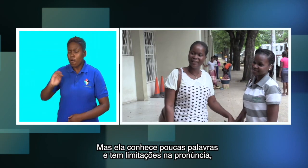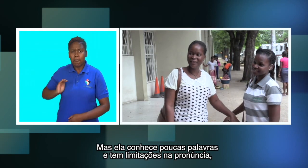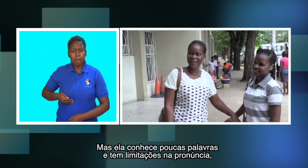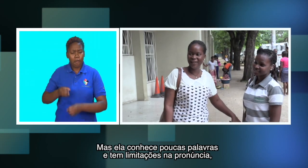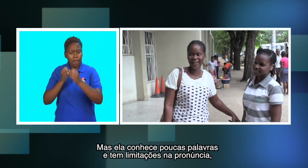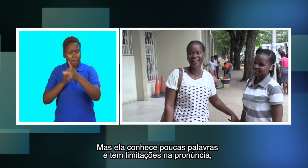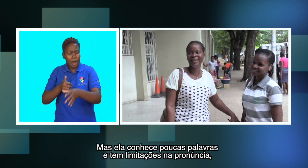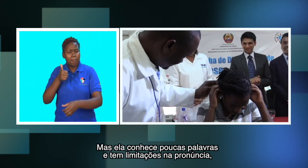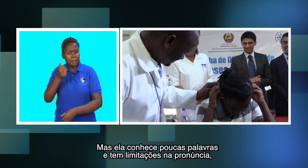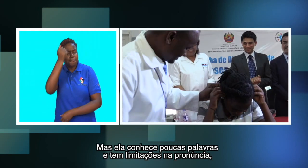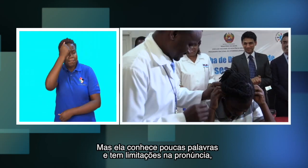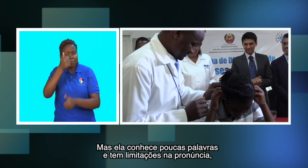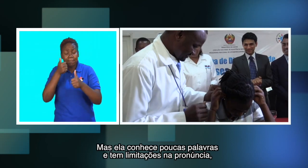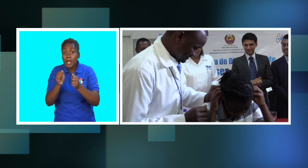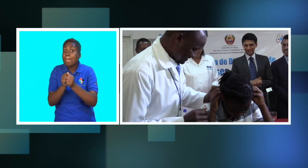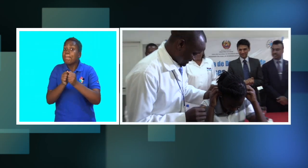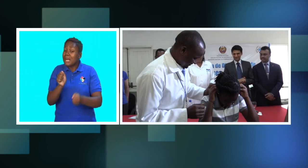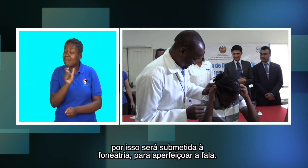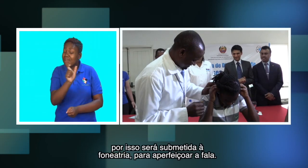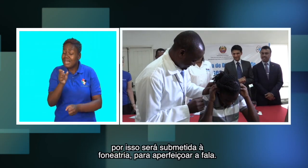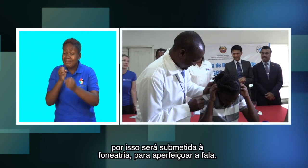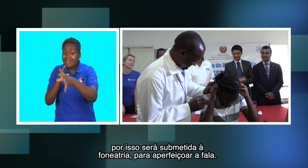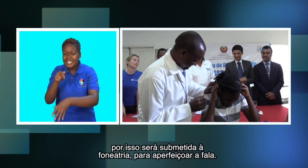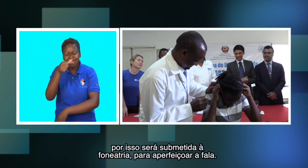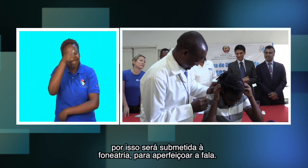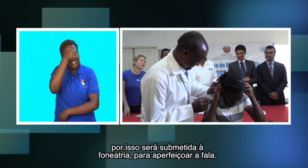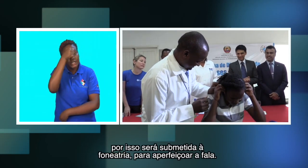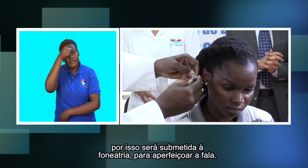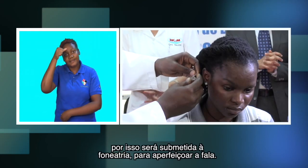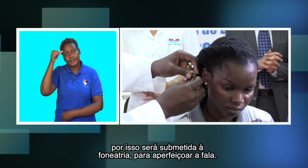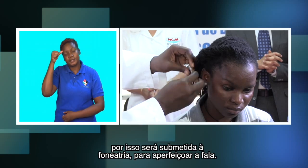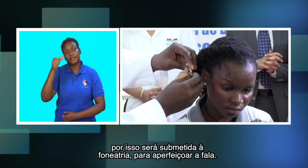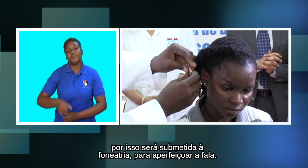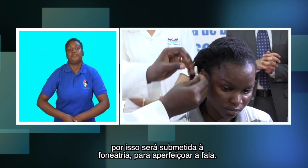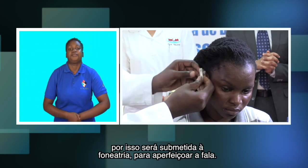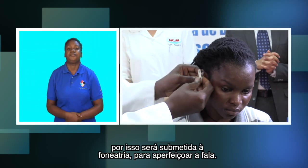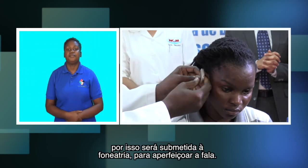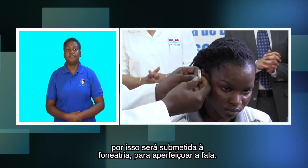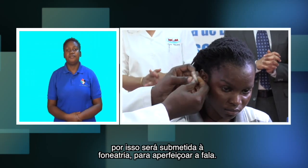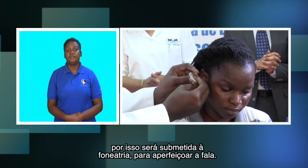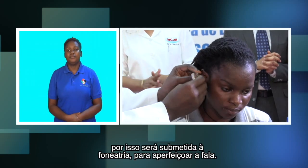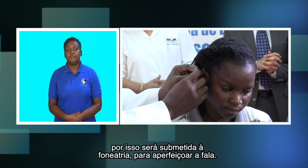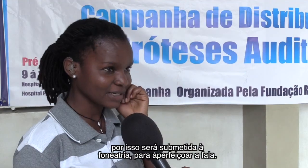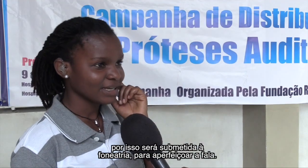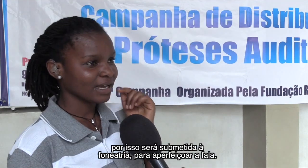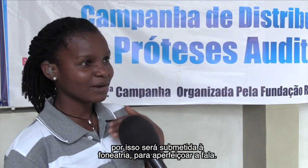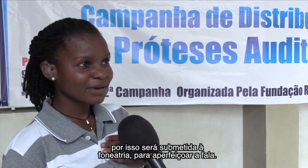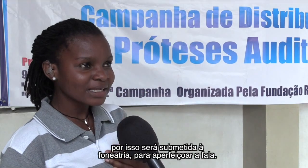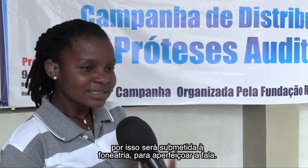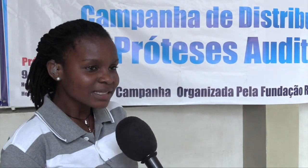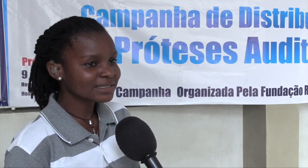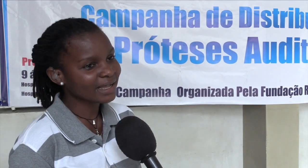palavras e tem limitações na pronúncia. Por isso, será submetida à força para